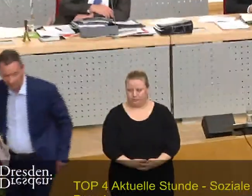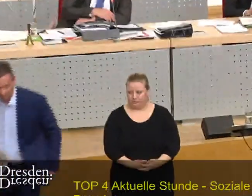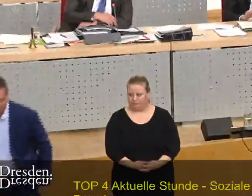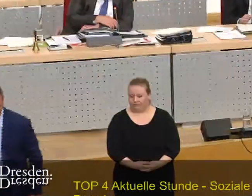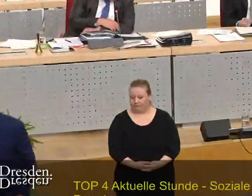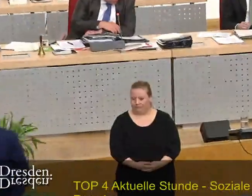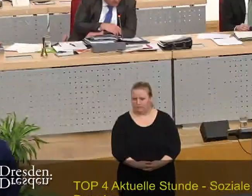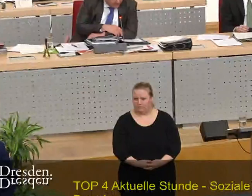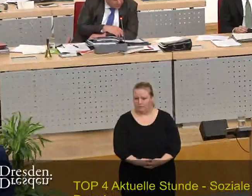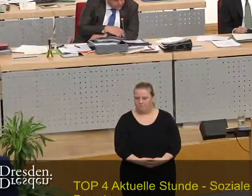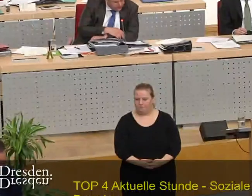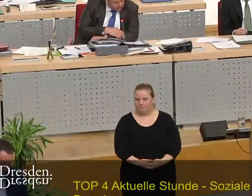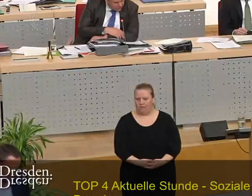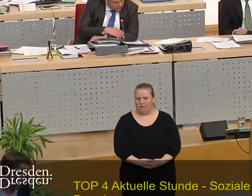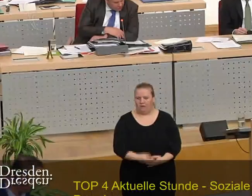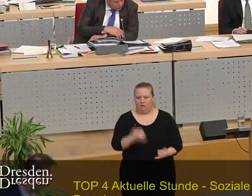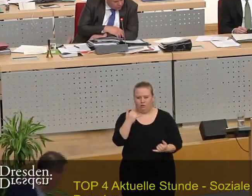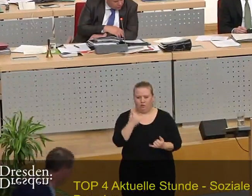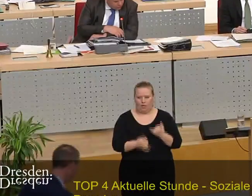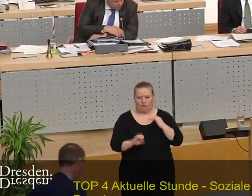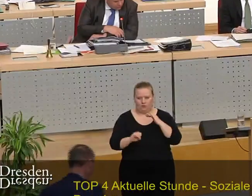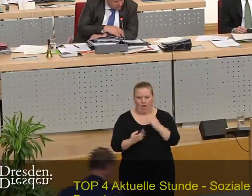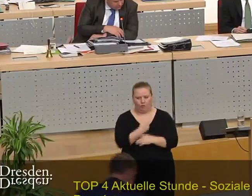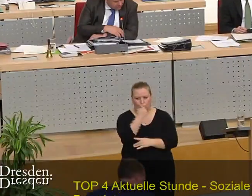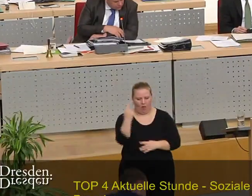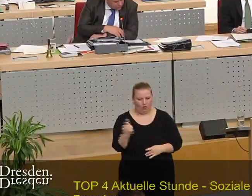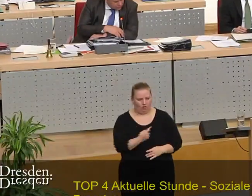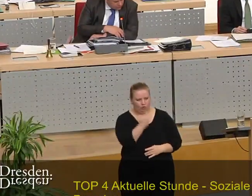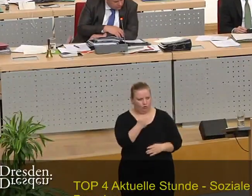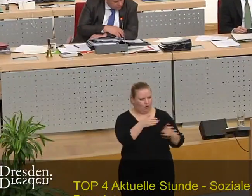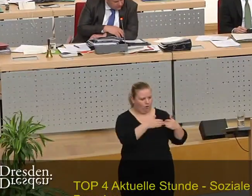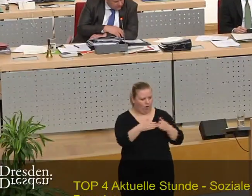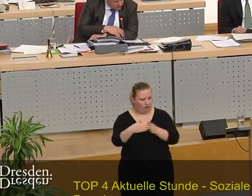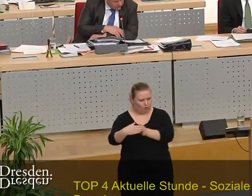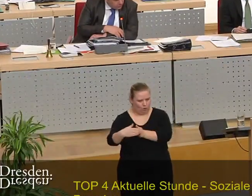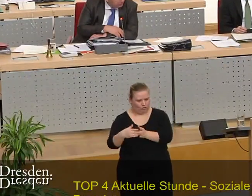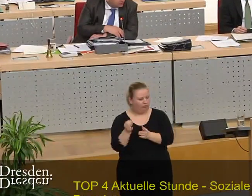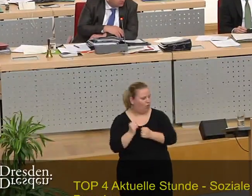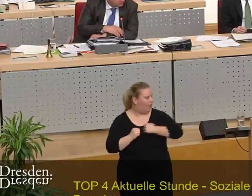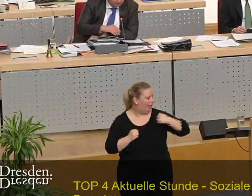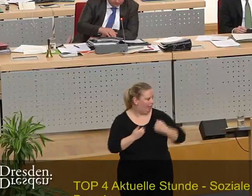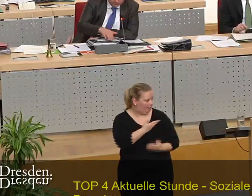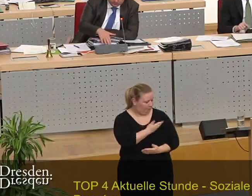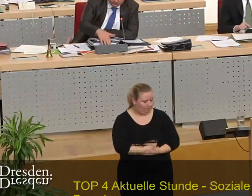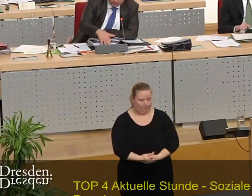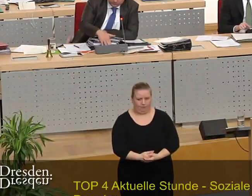So, zum Abschluss der Aktuellen Stunde und der Fraktionsrunde für die LINKEN, Herr Schäubert.